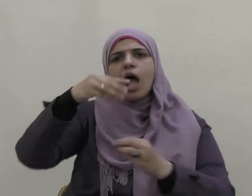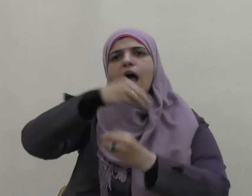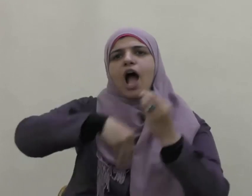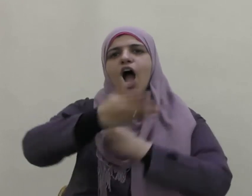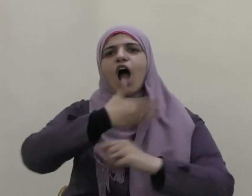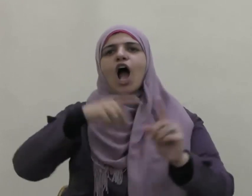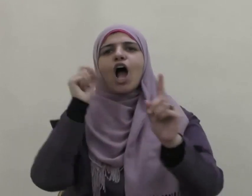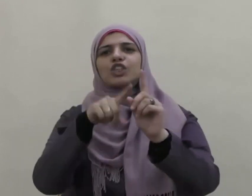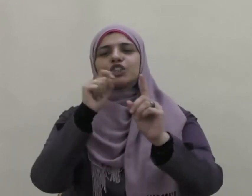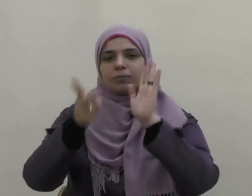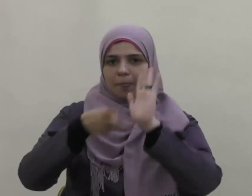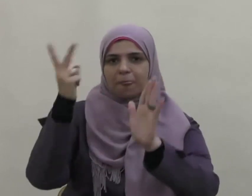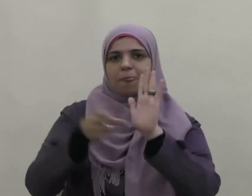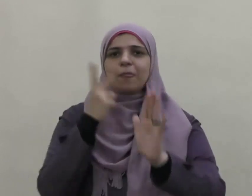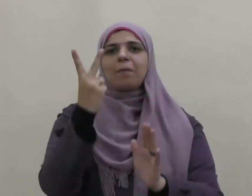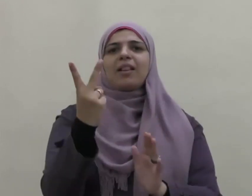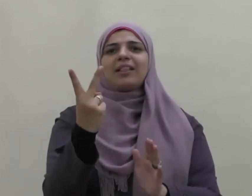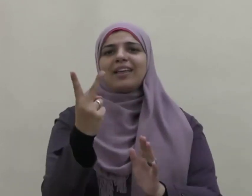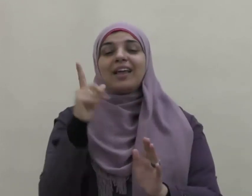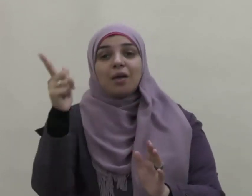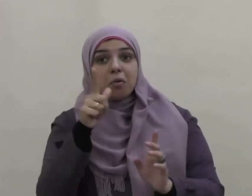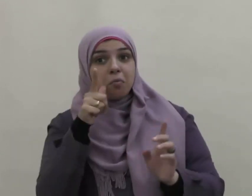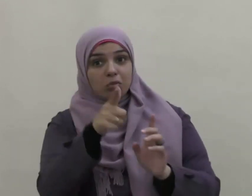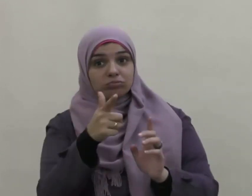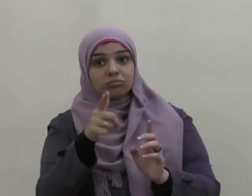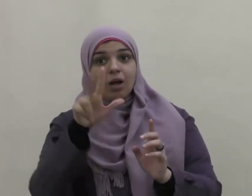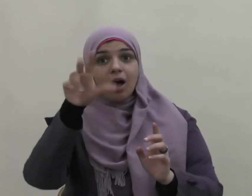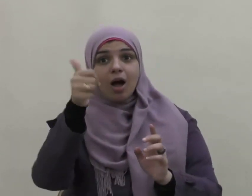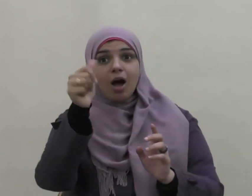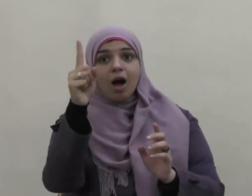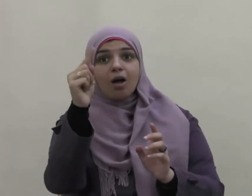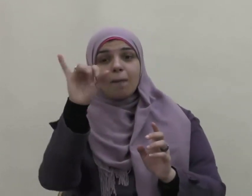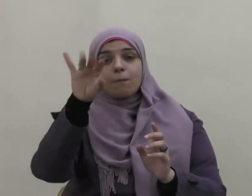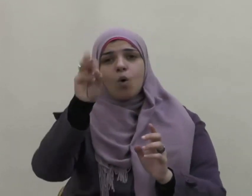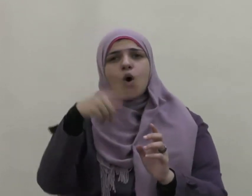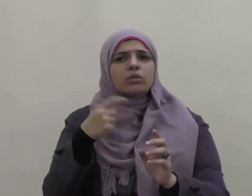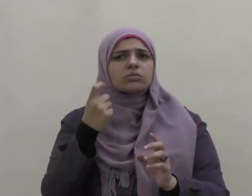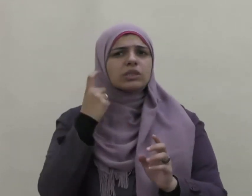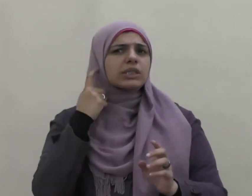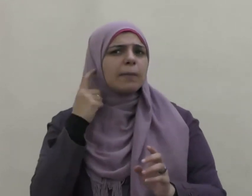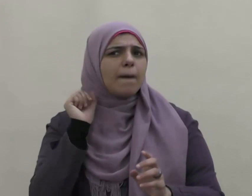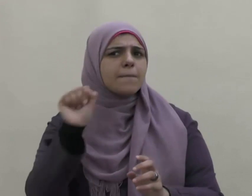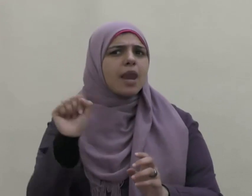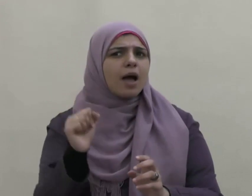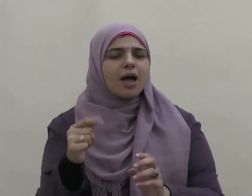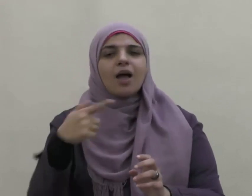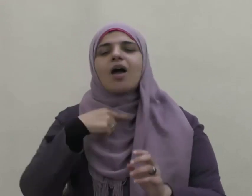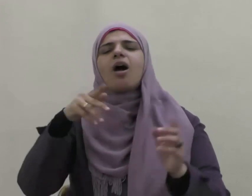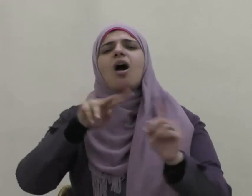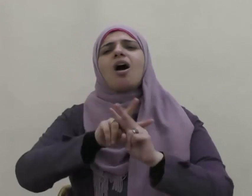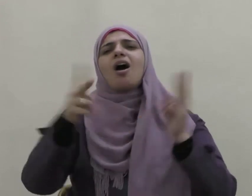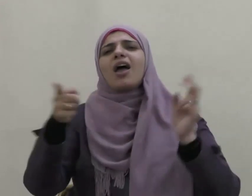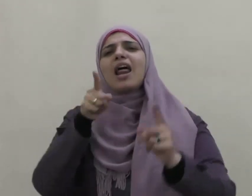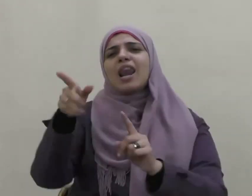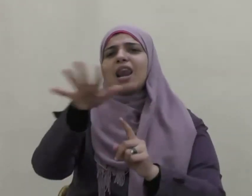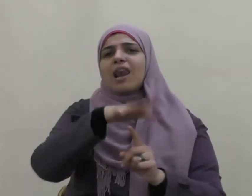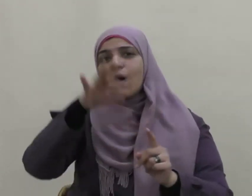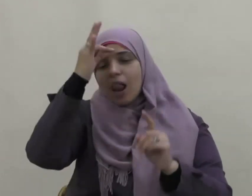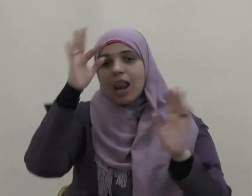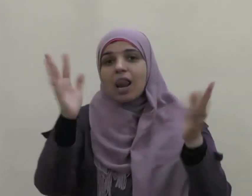فكنت أرمقه ولا أسمع منه غير أنه كان إذا ذكر النبي